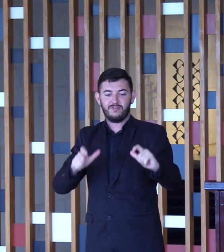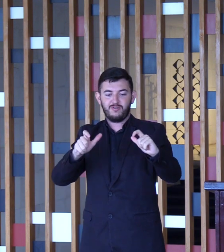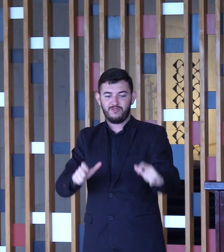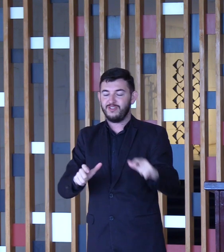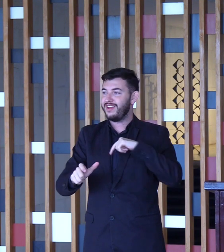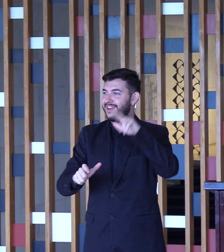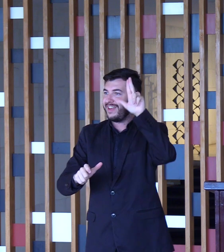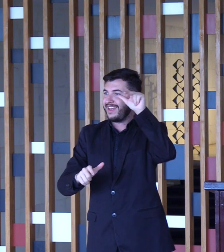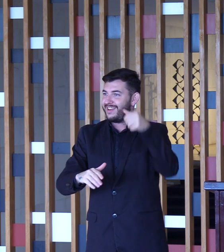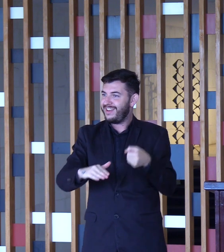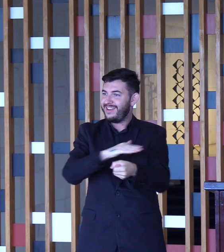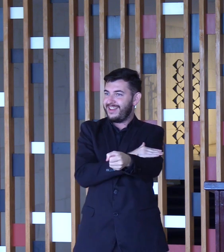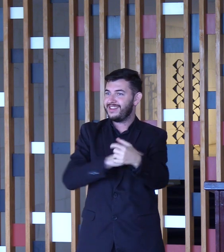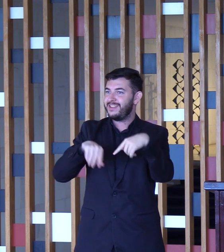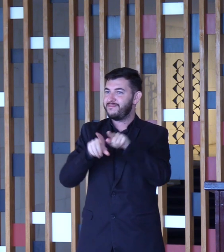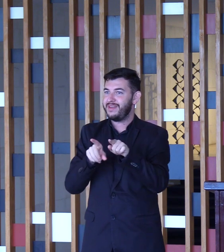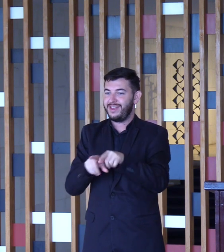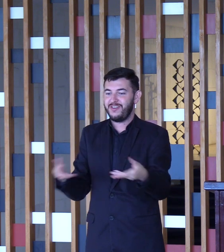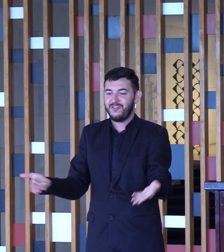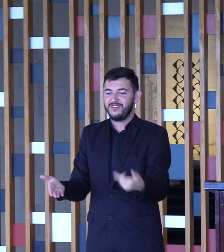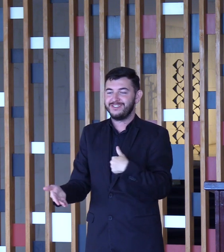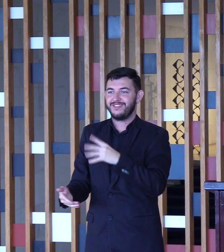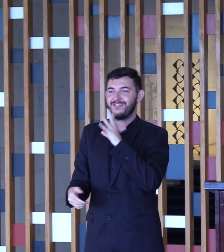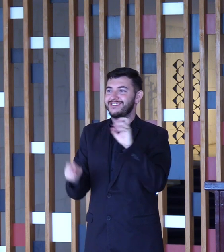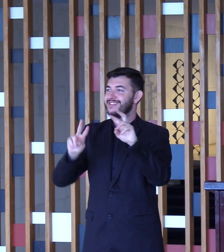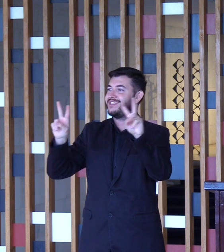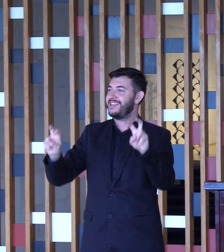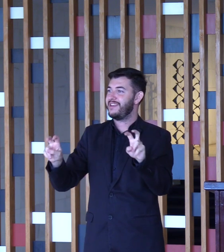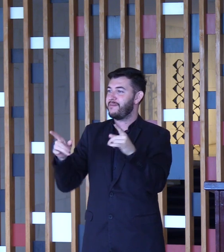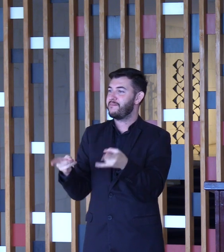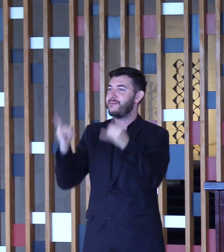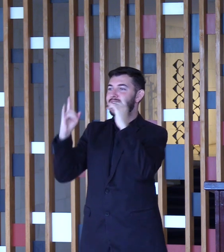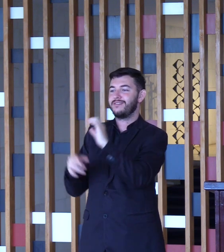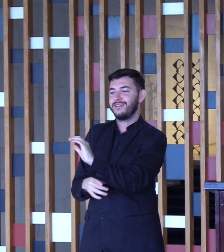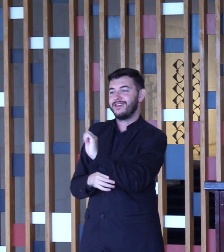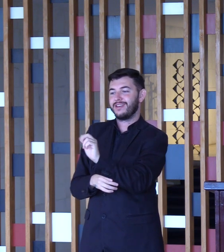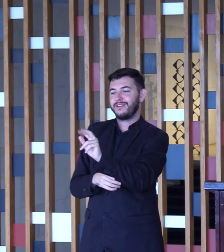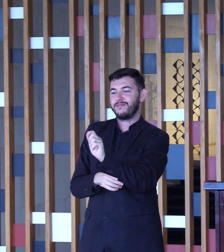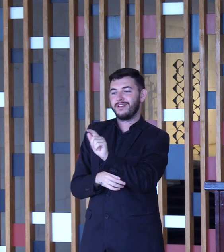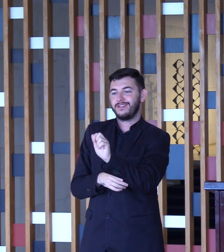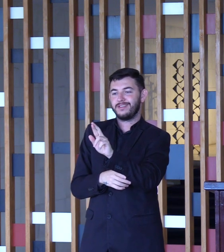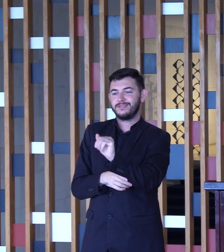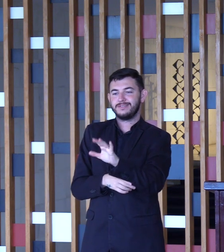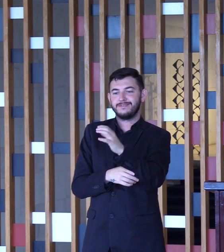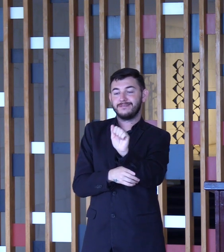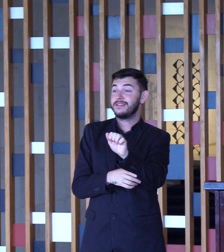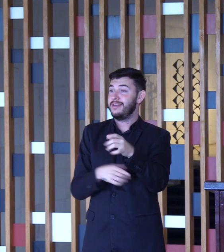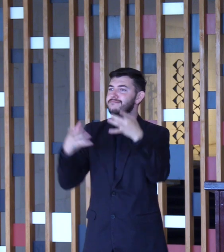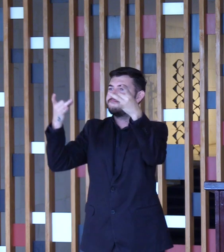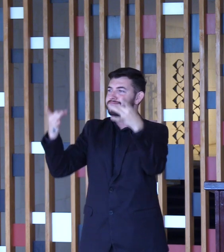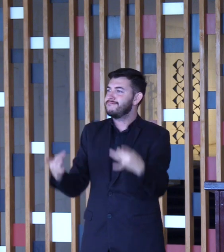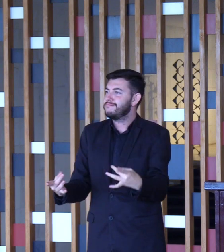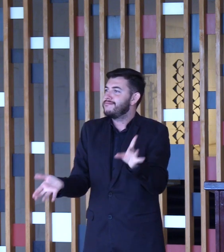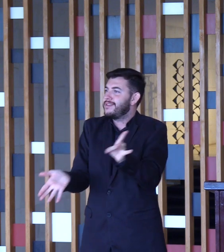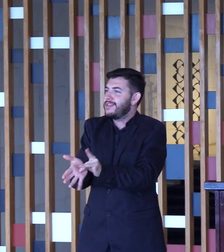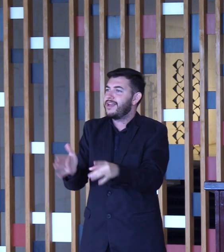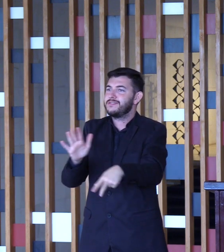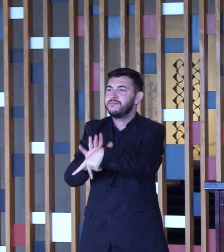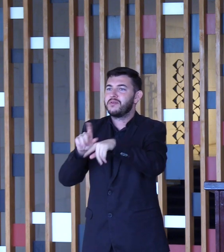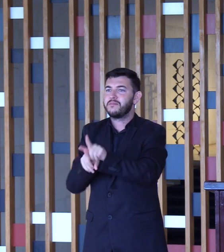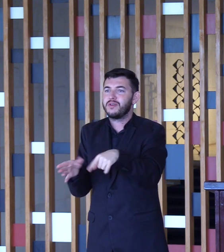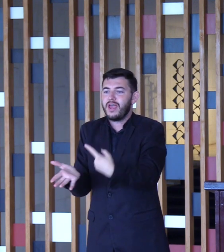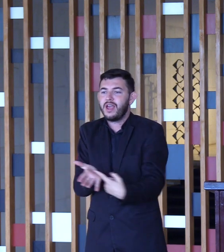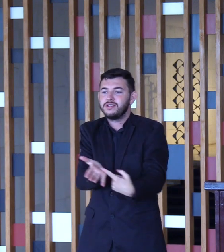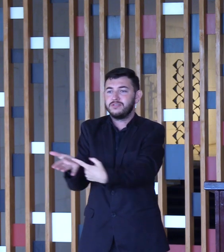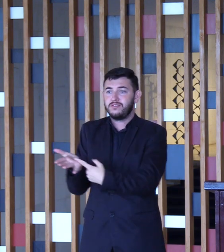conhecido atualmente como Edifício das Cavalariças, que se tornará o elemento articulador de toda a circulação